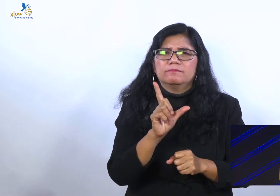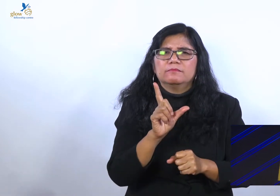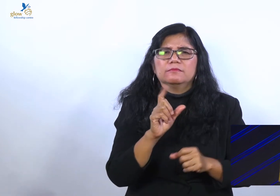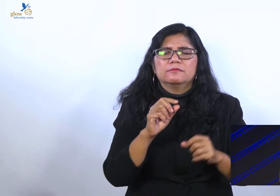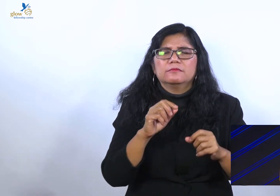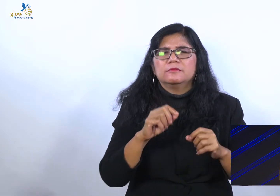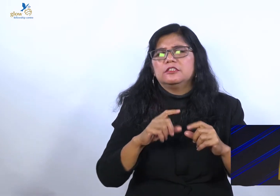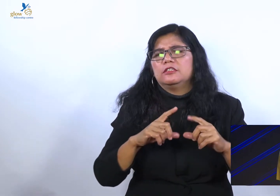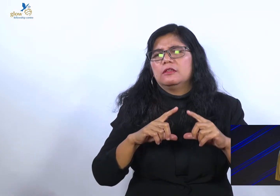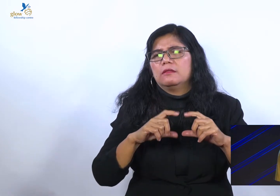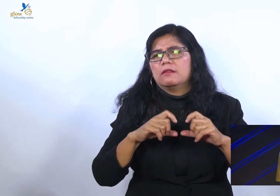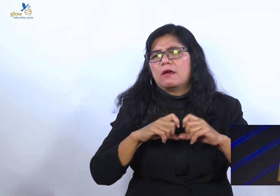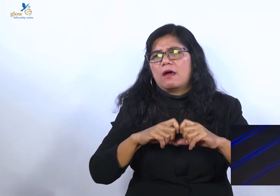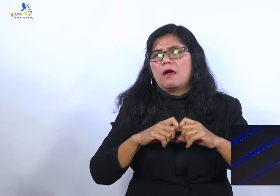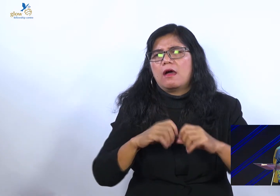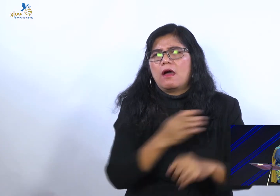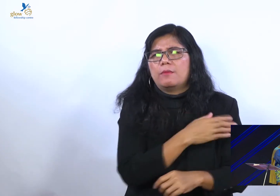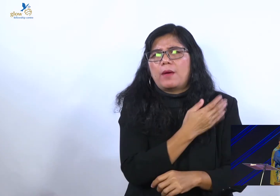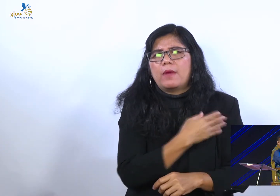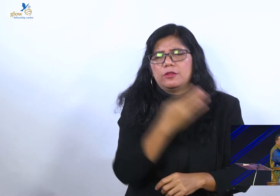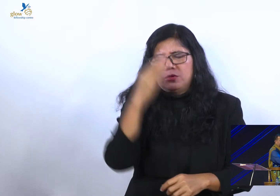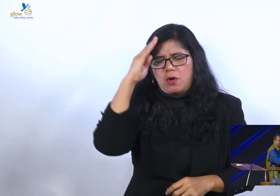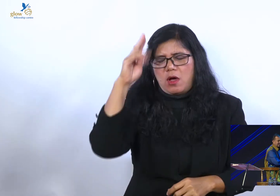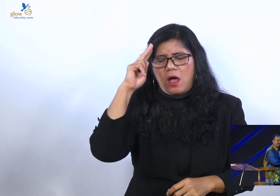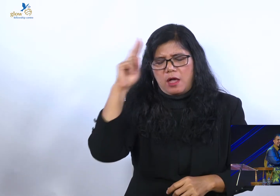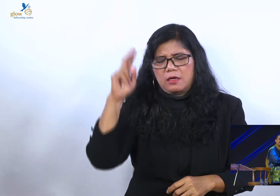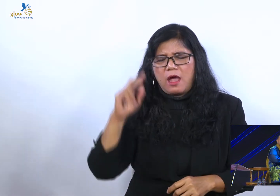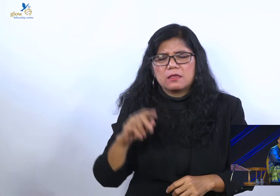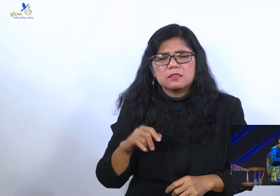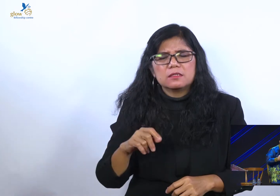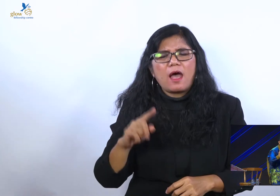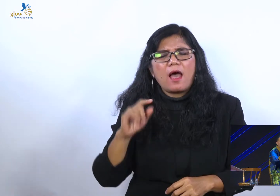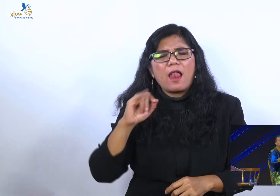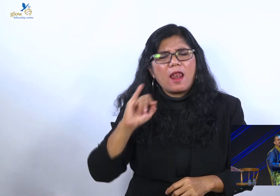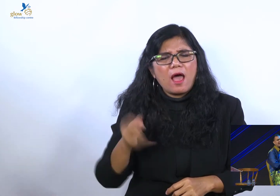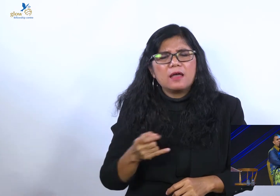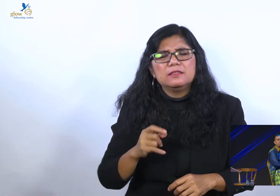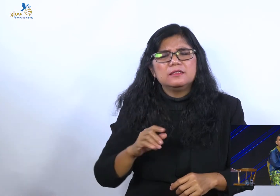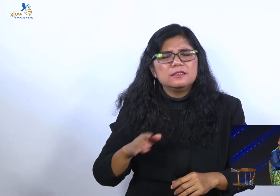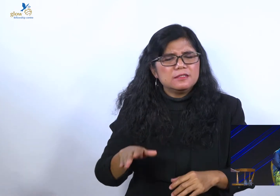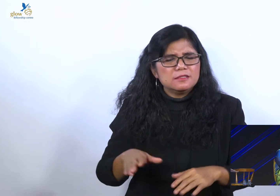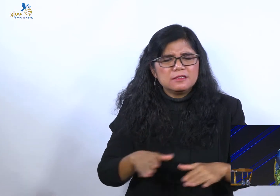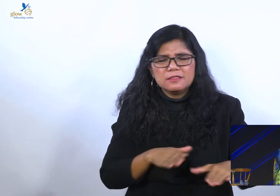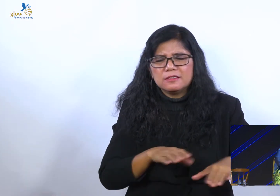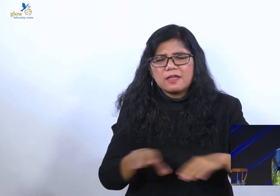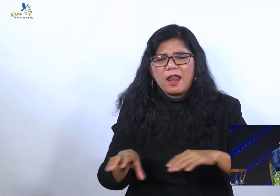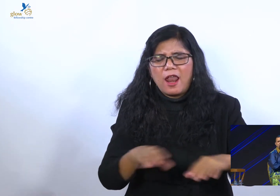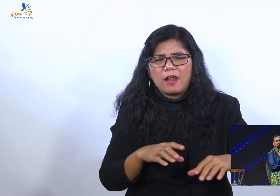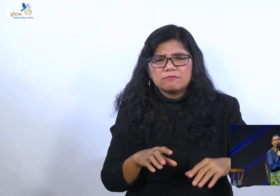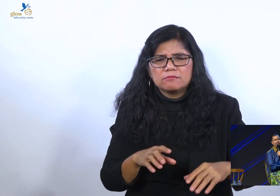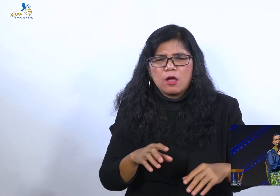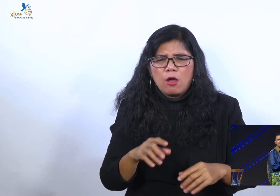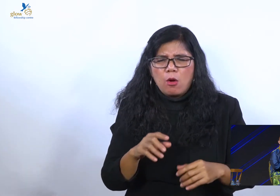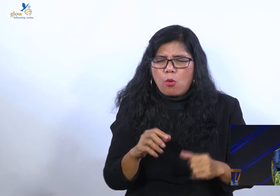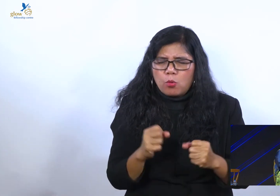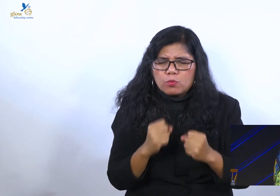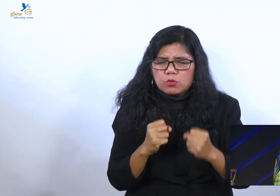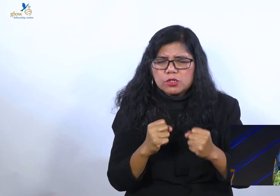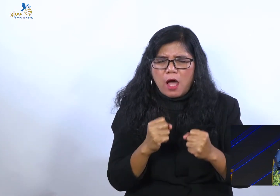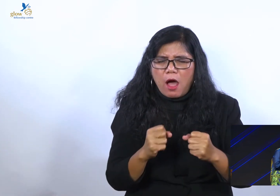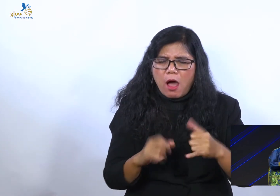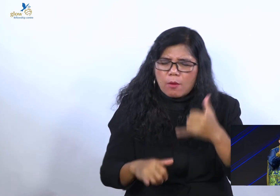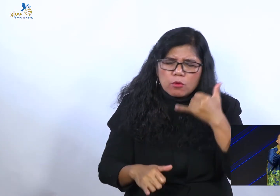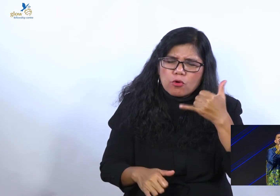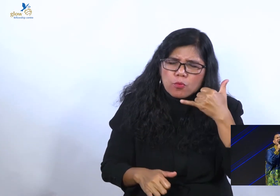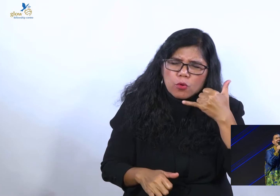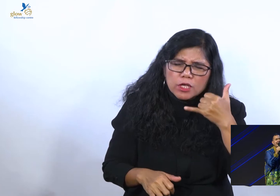salah jalan. Dan kalaupun saya melihat dia salah jalan, sedapat mungkin saya hubungi. Kalaupun saya tidak bisa menghubungi,